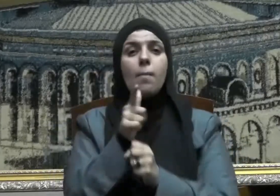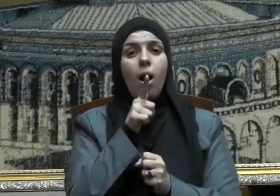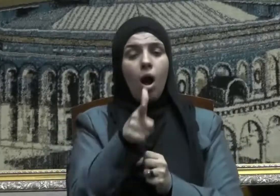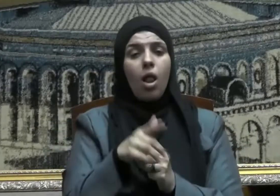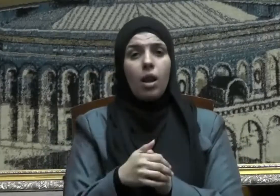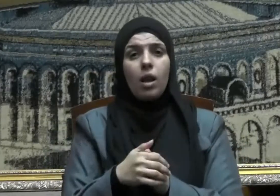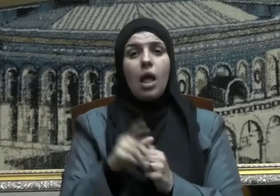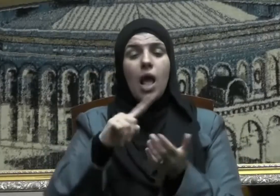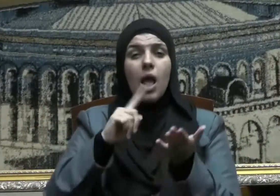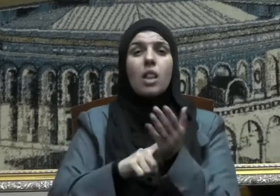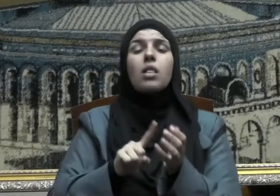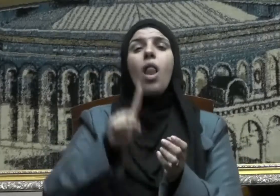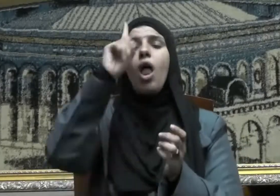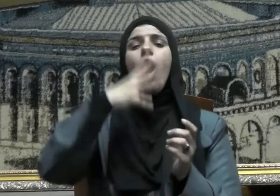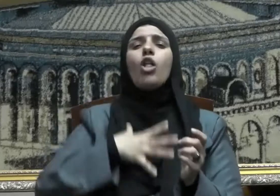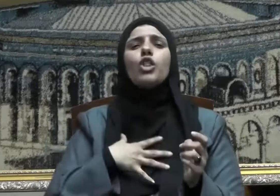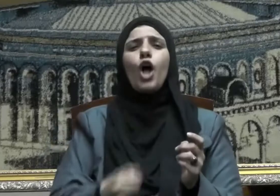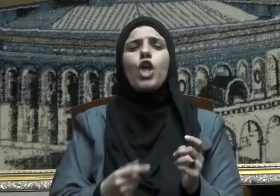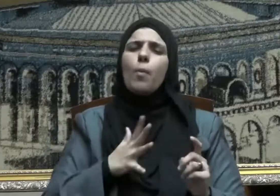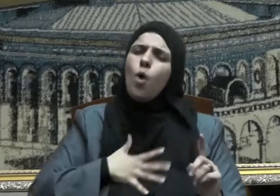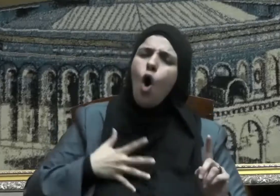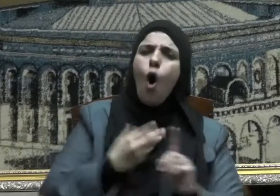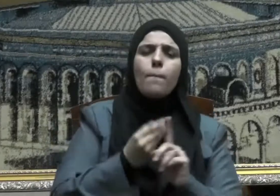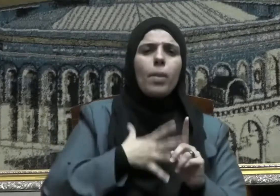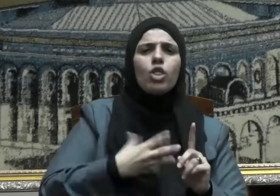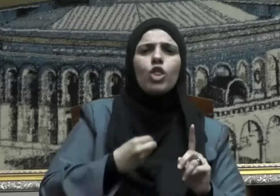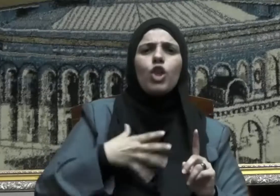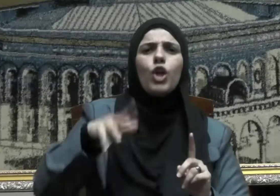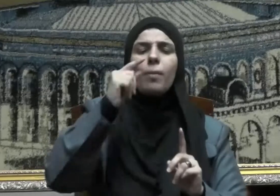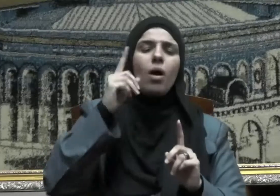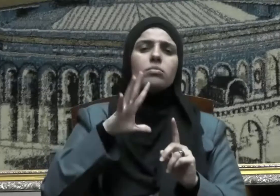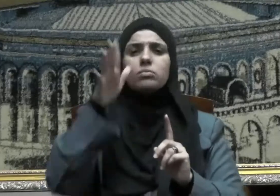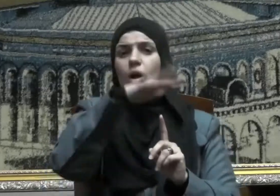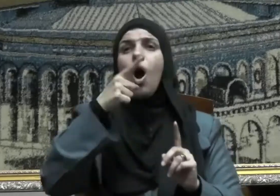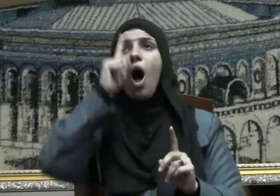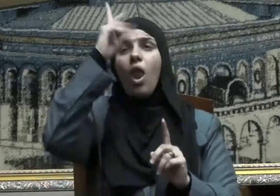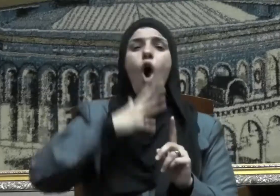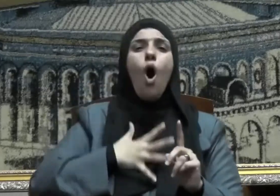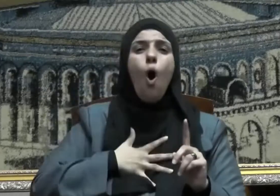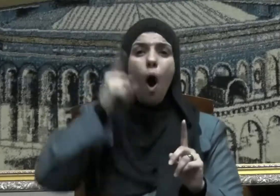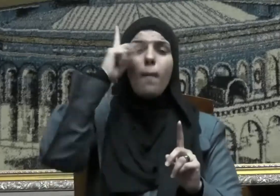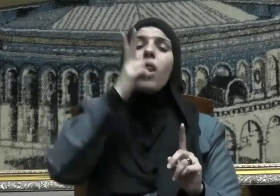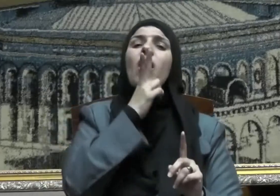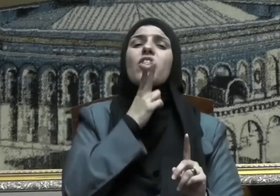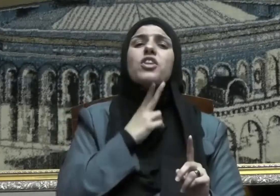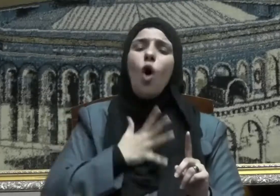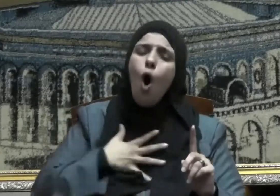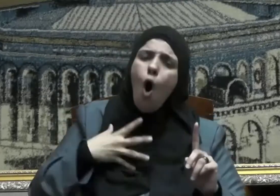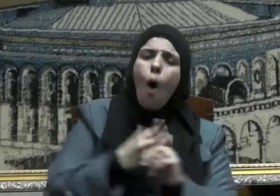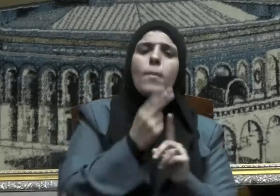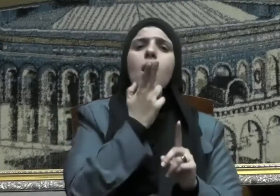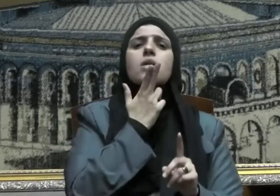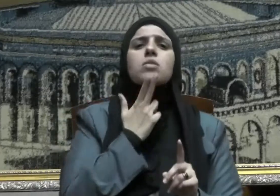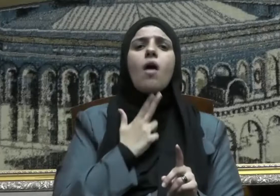عليه وسلم إن الله طيب يحب الطيب نظيف يحب النظافة